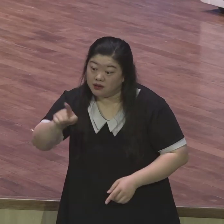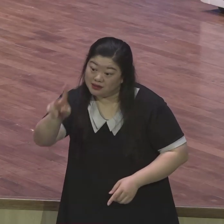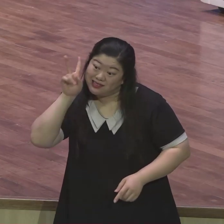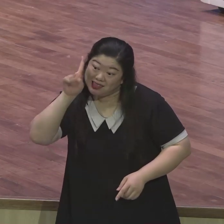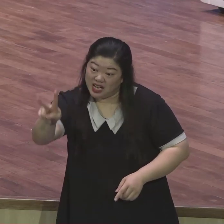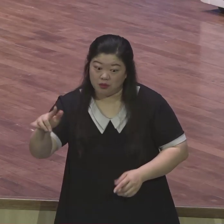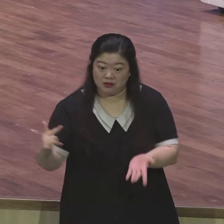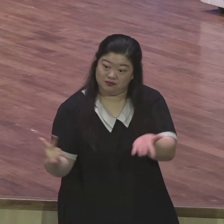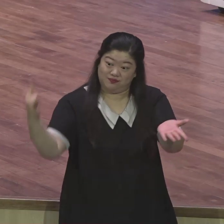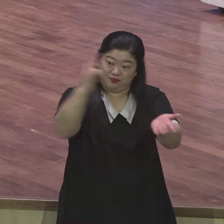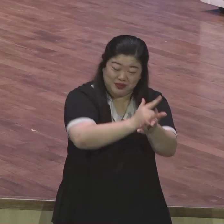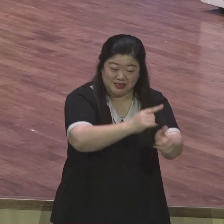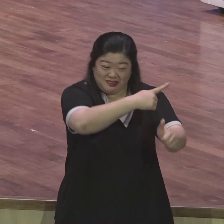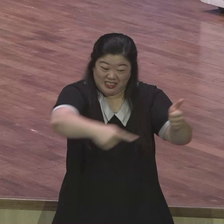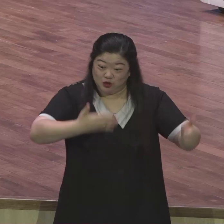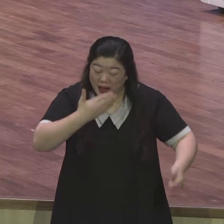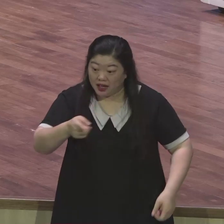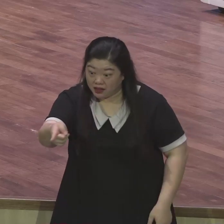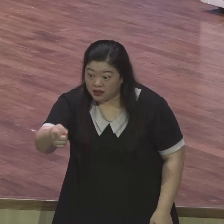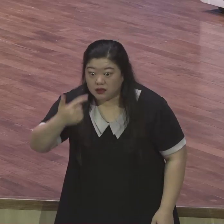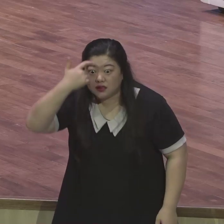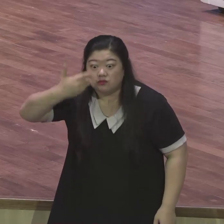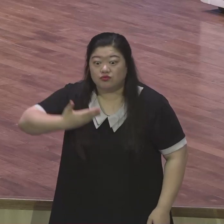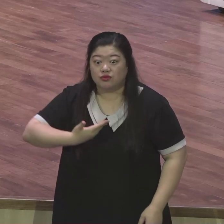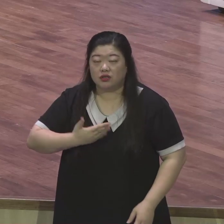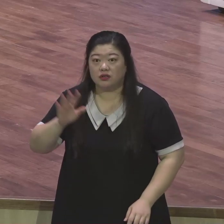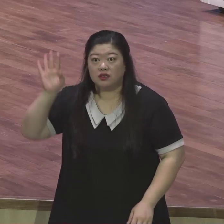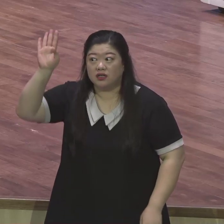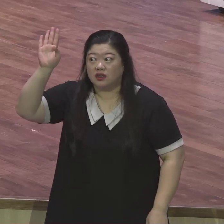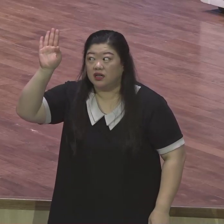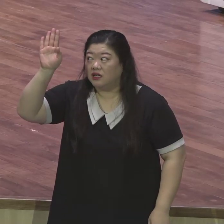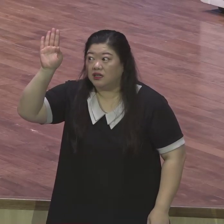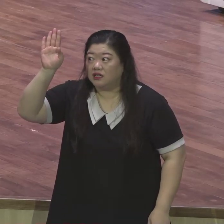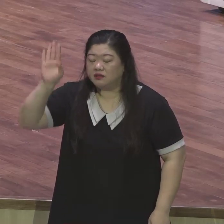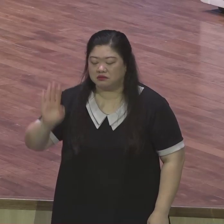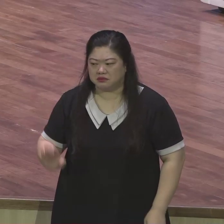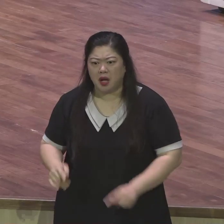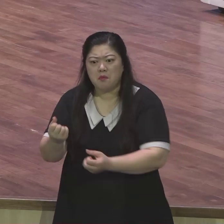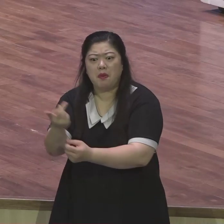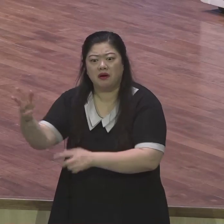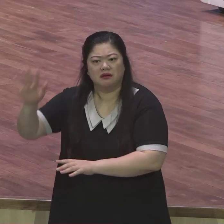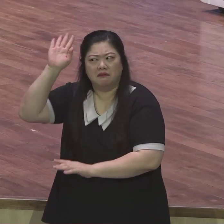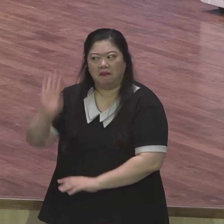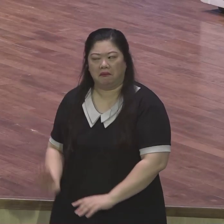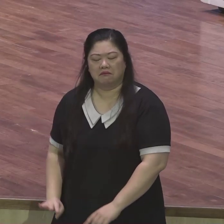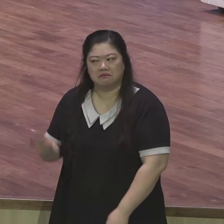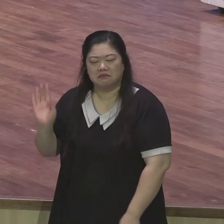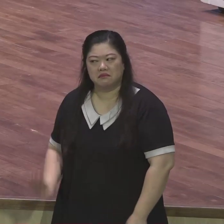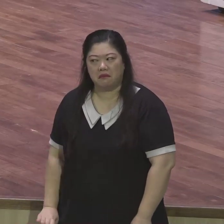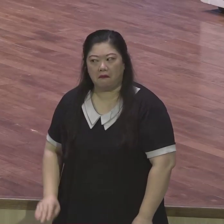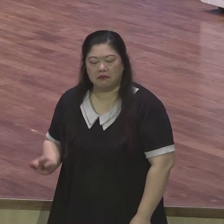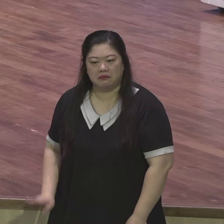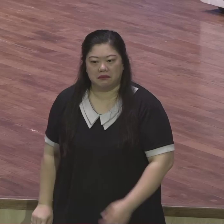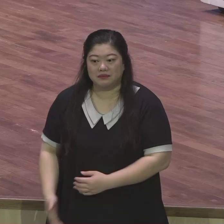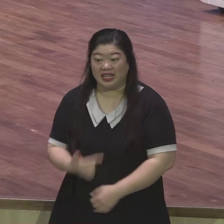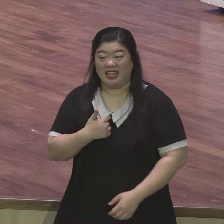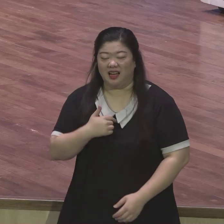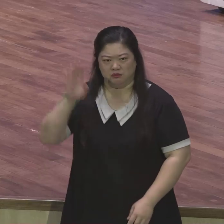당한다면 할 수 있나? 그러시더라고요 몇몇 내리더라고요 저는 끝까지 들고 있습니다 믿음이 아니라 제 힘을 의지로 창피하니까